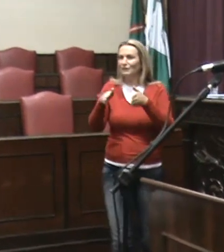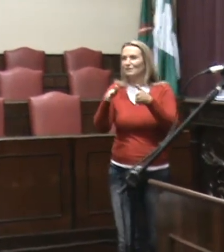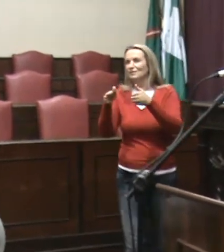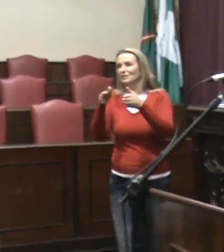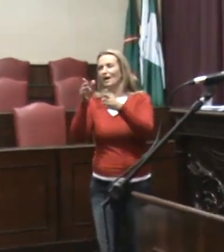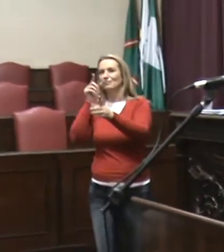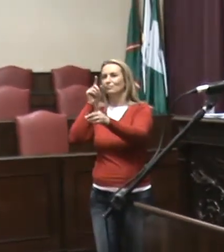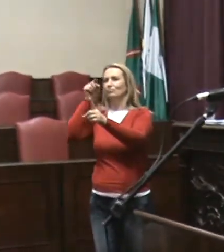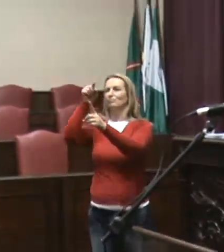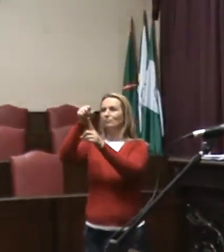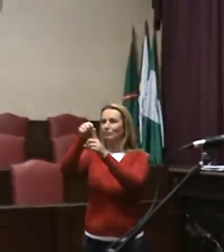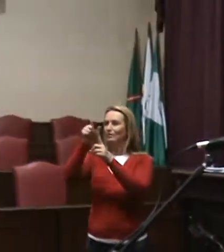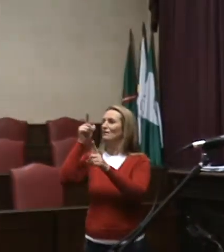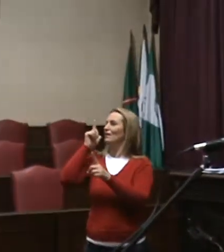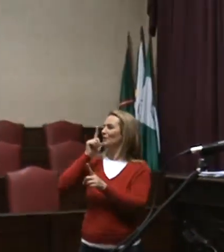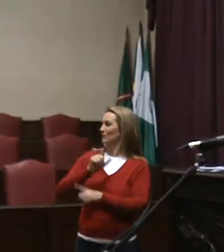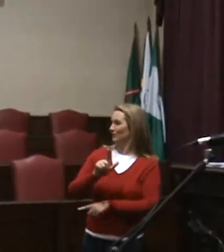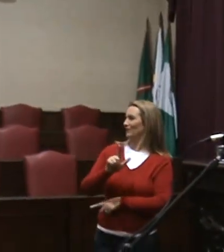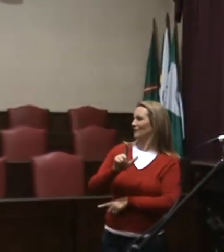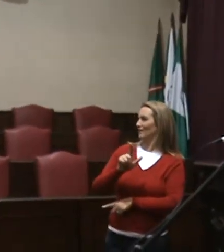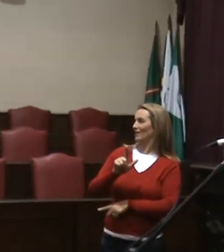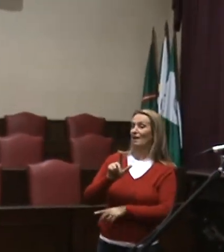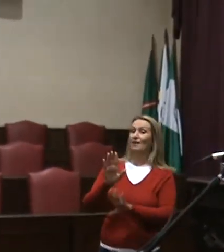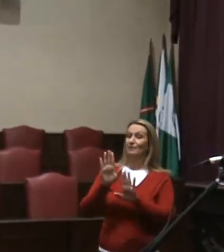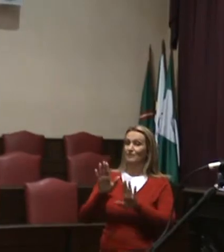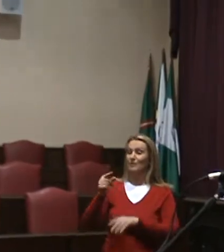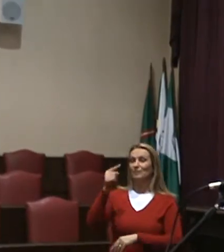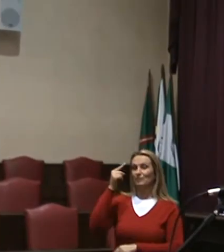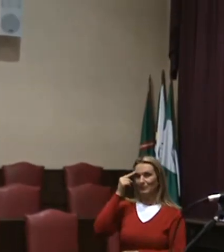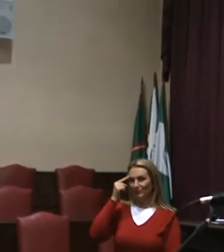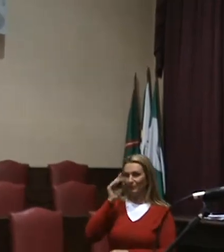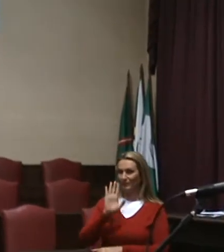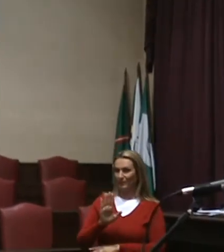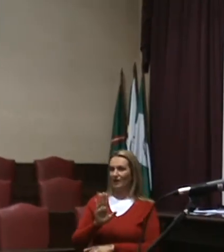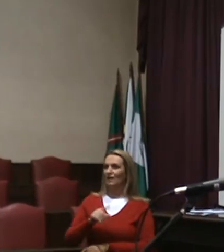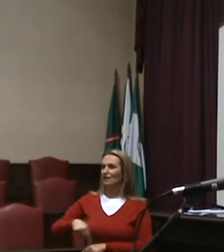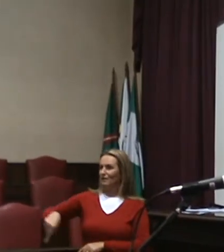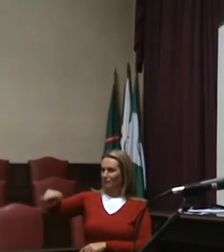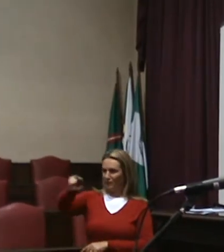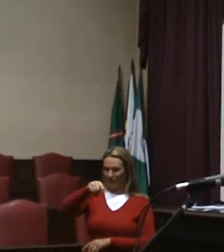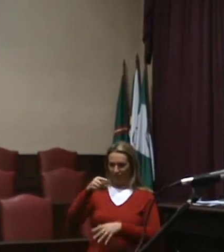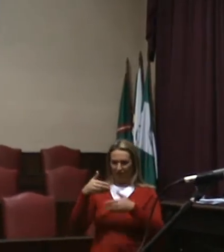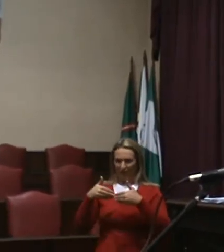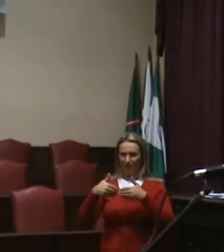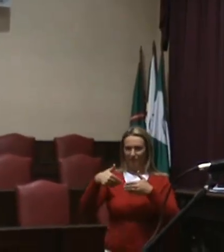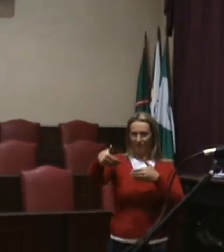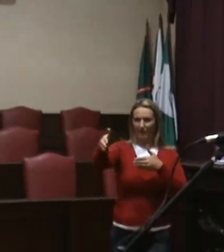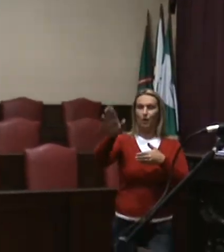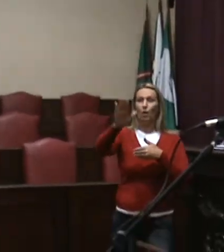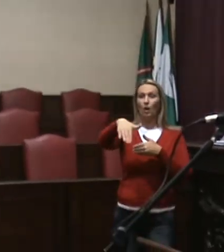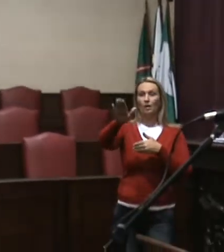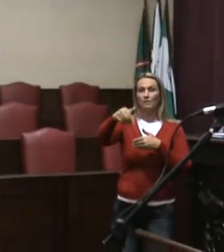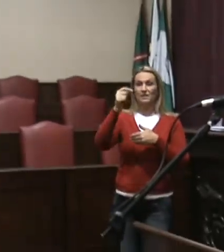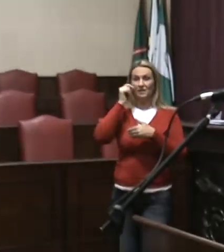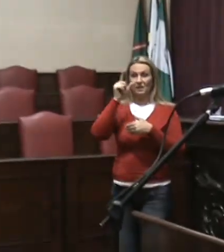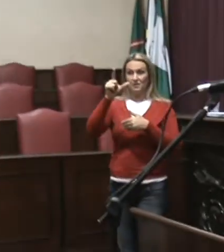obrigada. Por isso que eu, olha, eu pensaria muito bem, se os senhores vão fazer uma marcha agora em maio, façam mesmo, mas